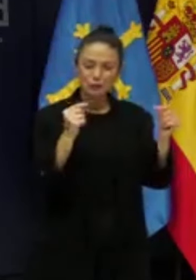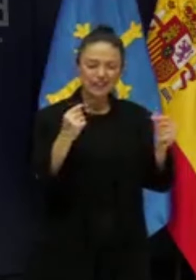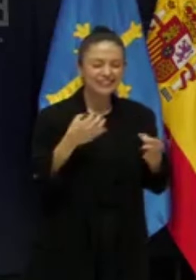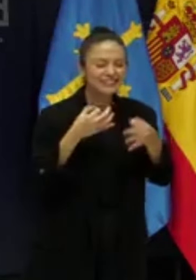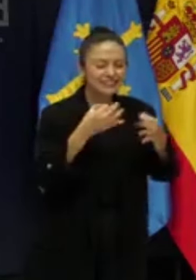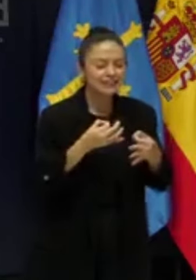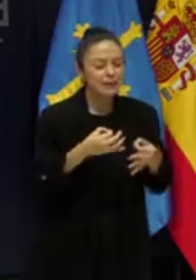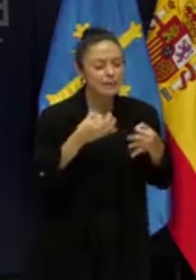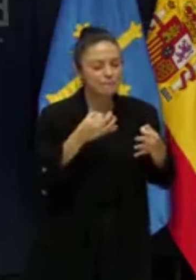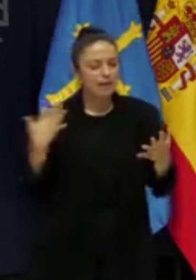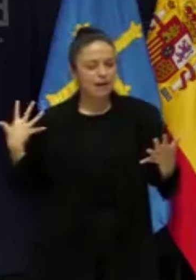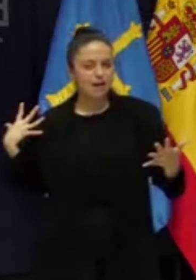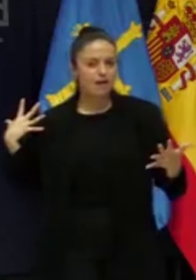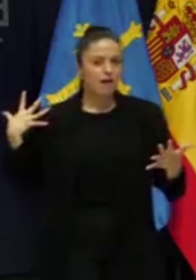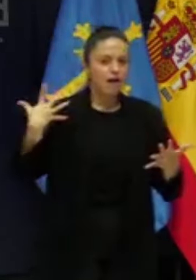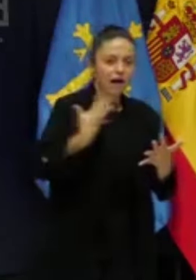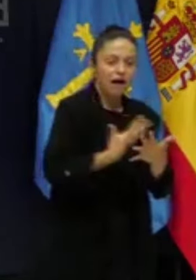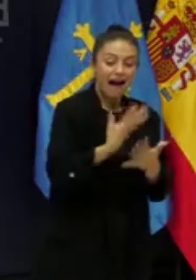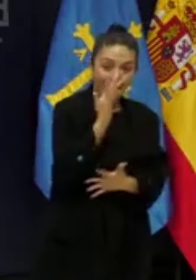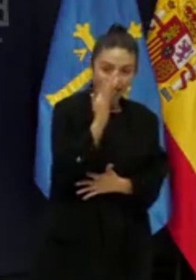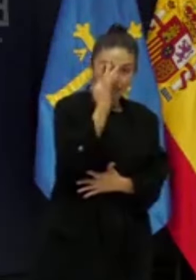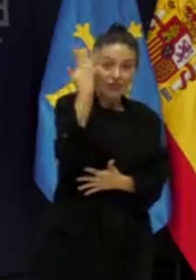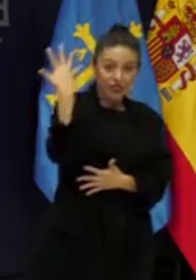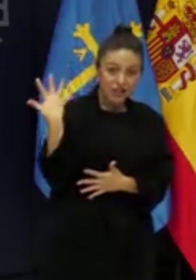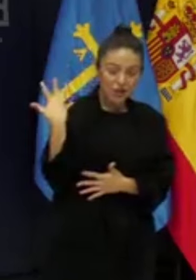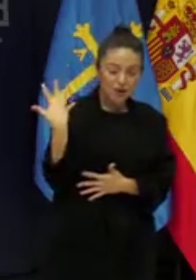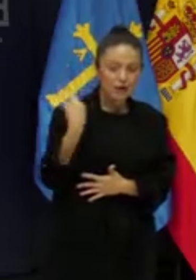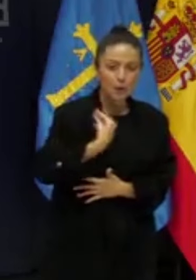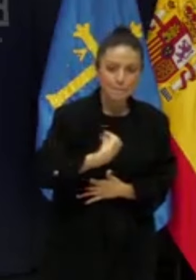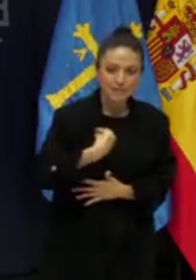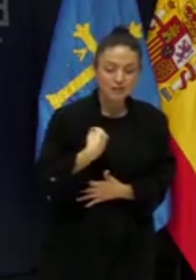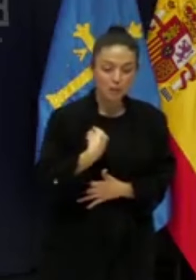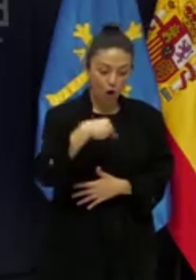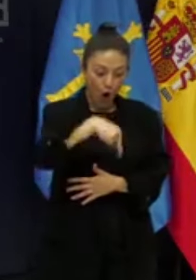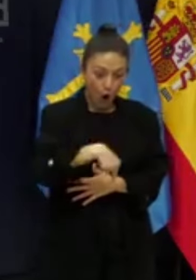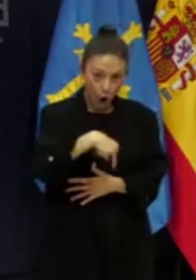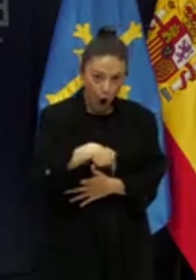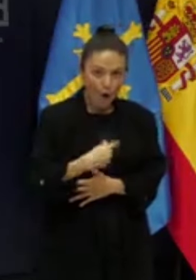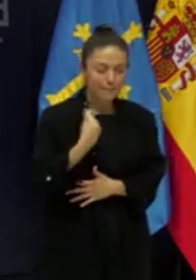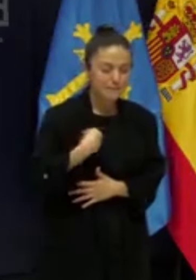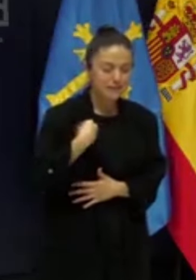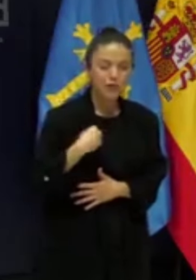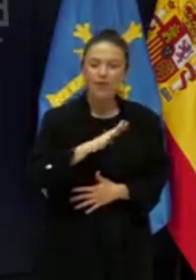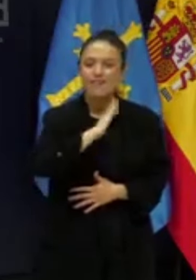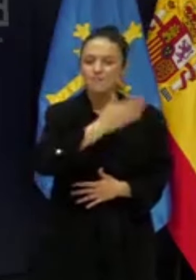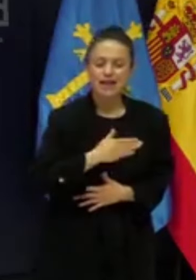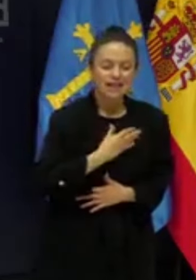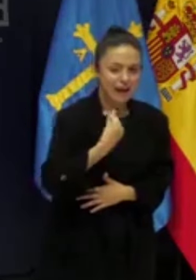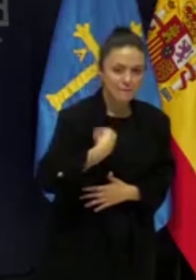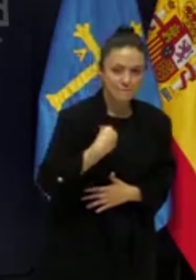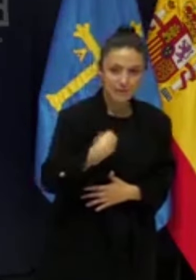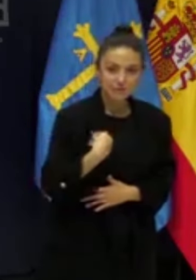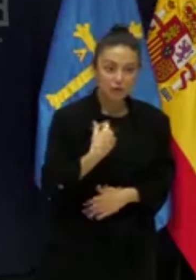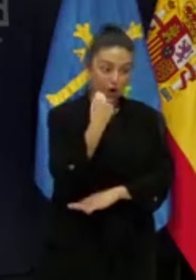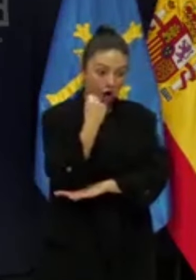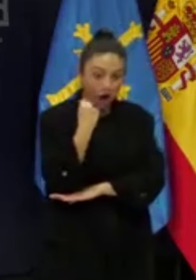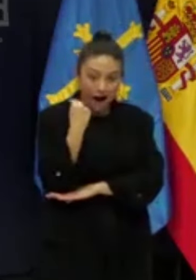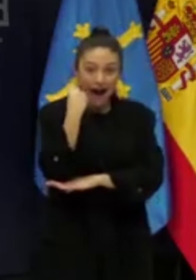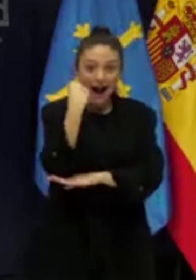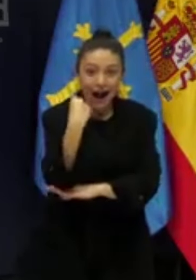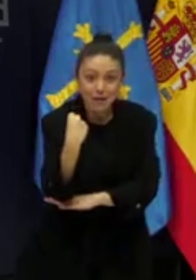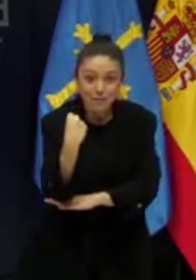siempre, la que teníamos hace cinco años, la que tenemos hoy y la que tendremos mañana, que es que no apoyaremos nada